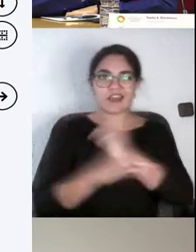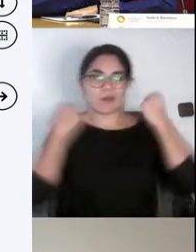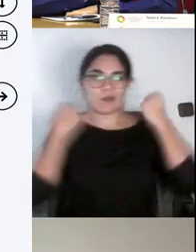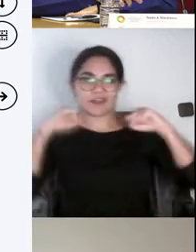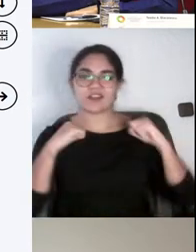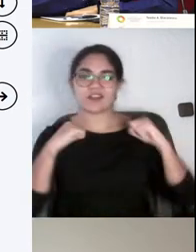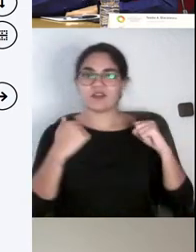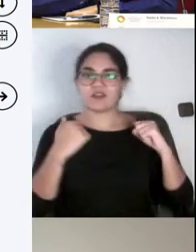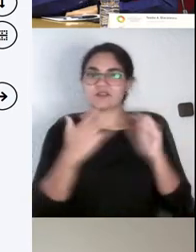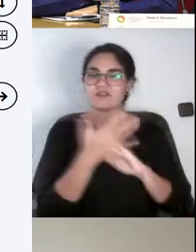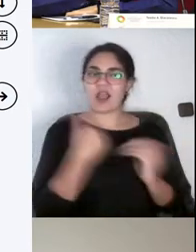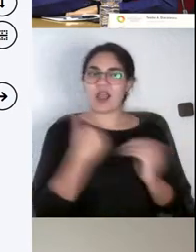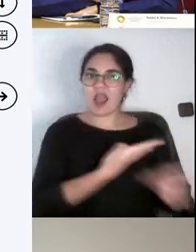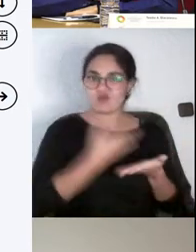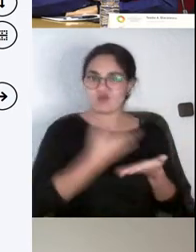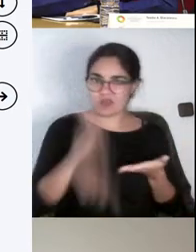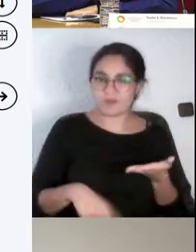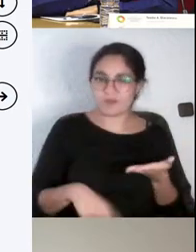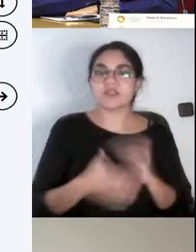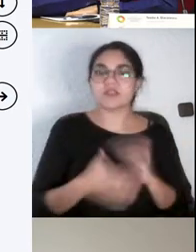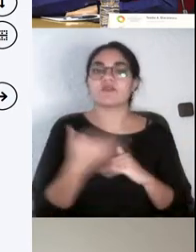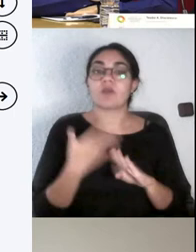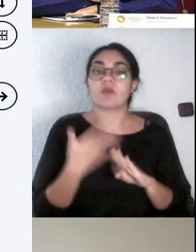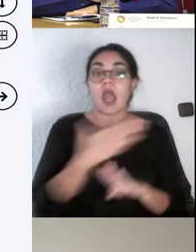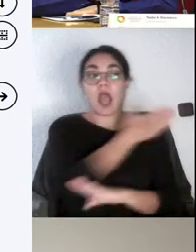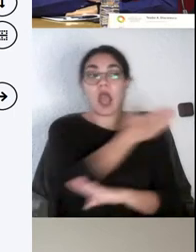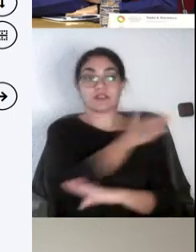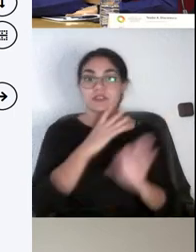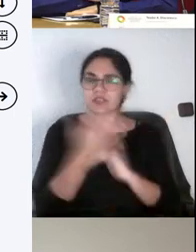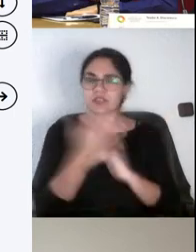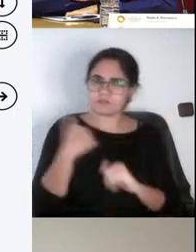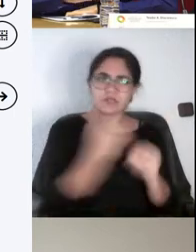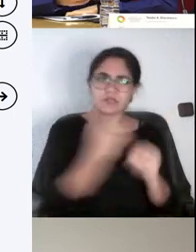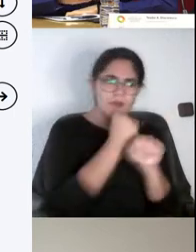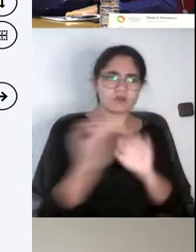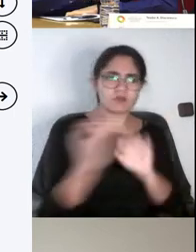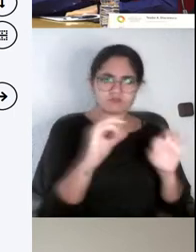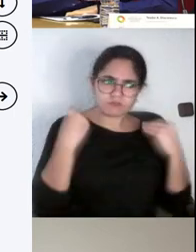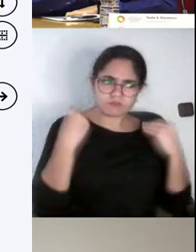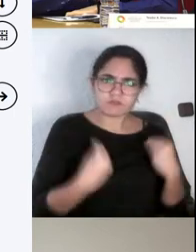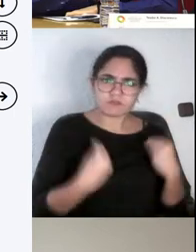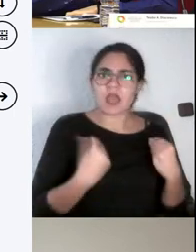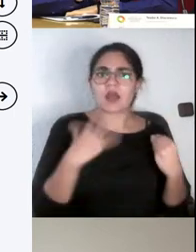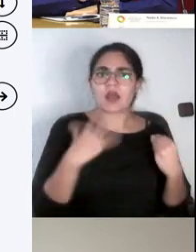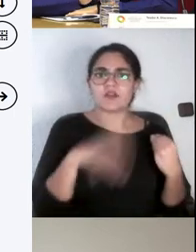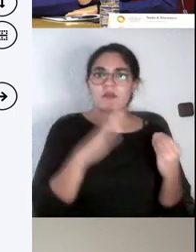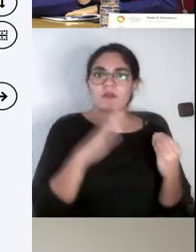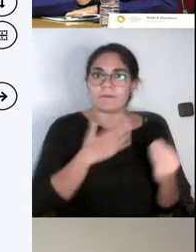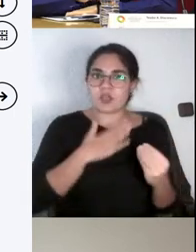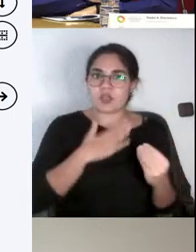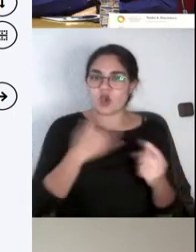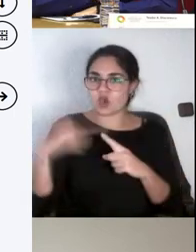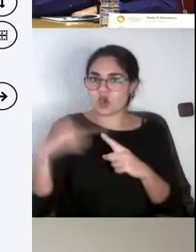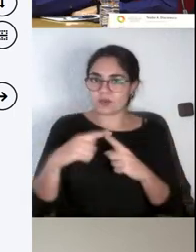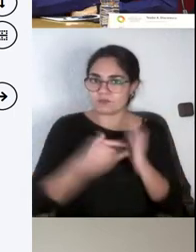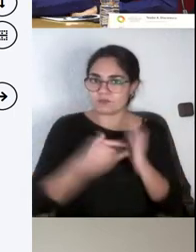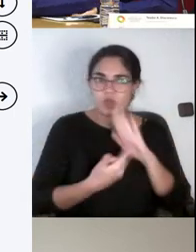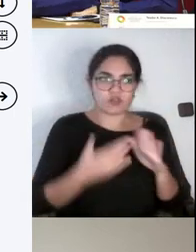de orgullo, de haber trabajado en ello, de «es mío» el que realmente te hace interiorizar los conocimientos comunitarios.